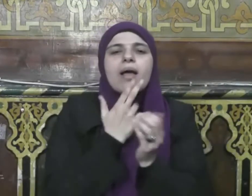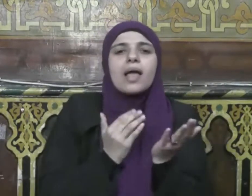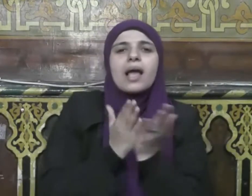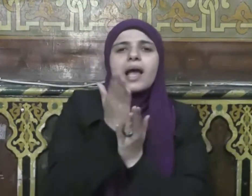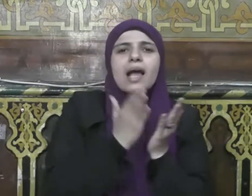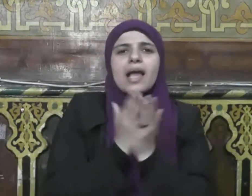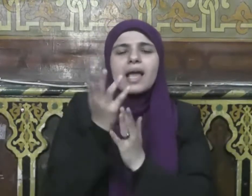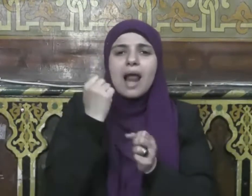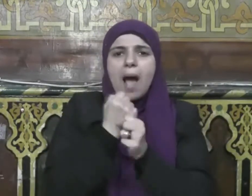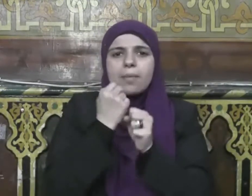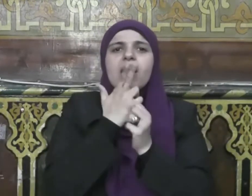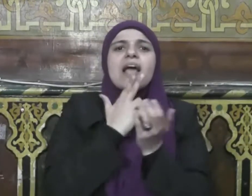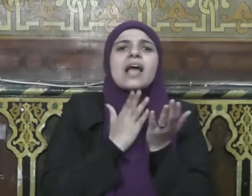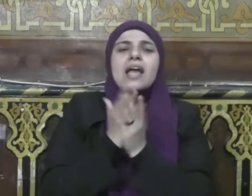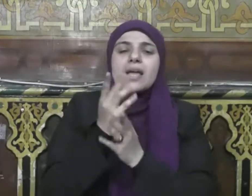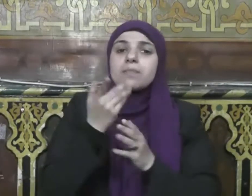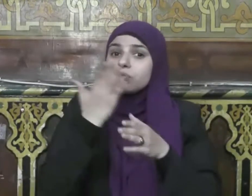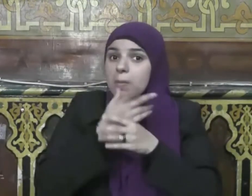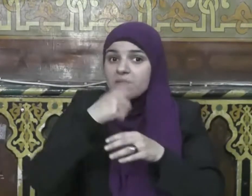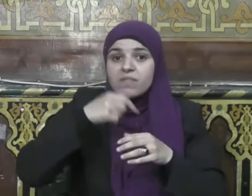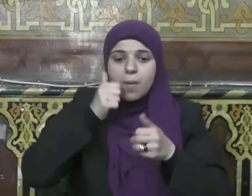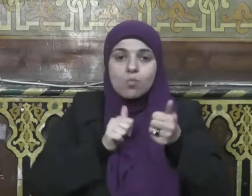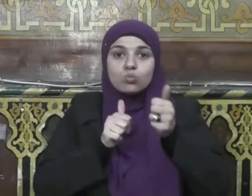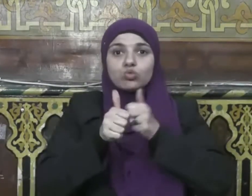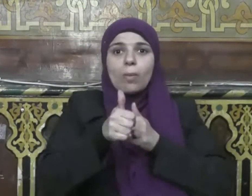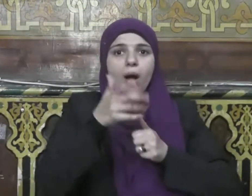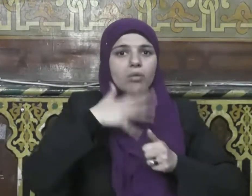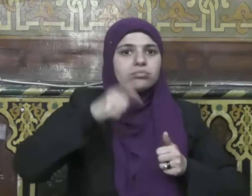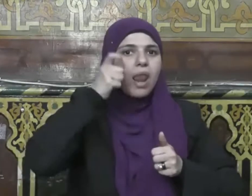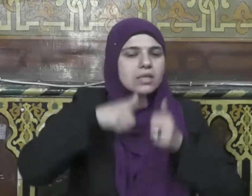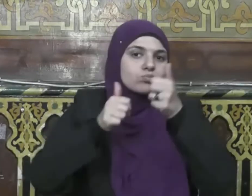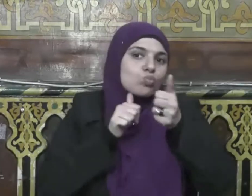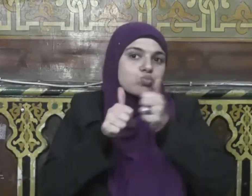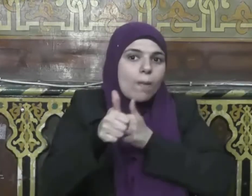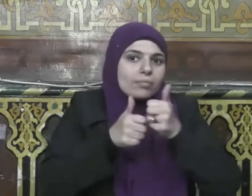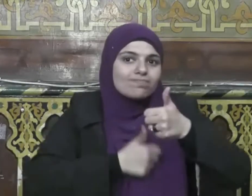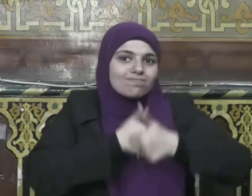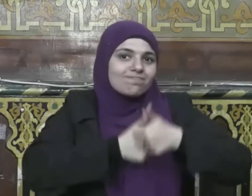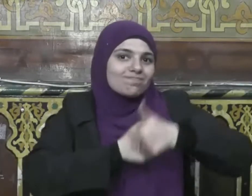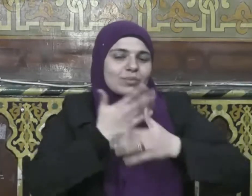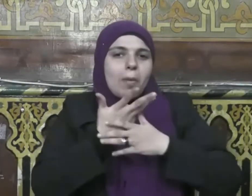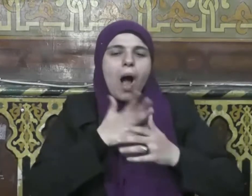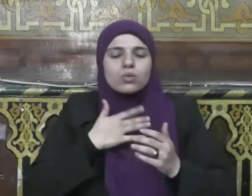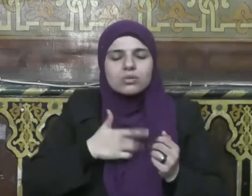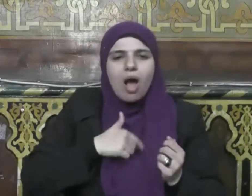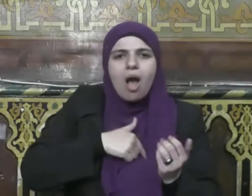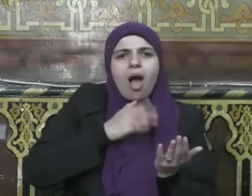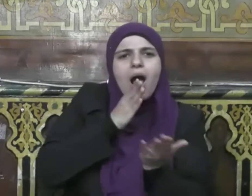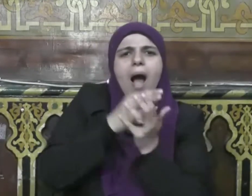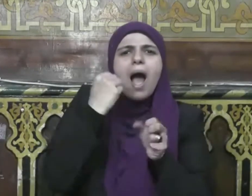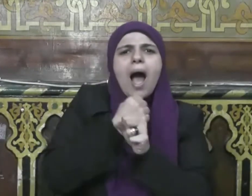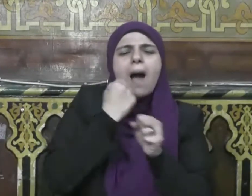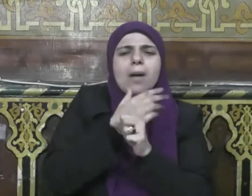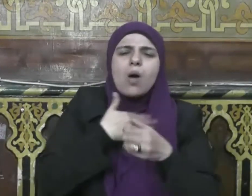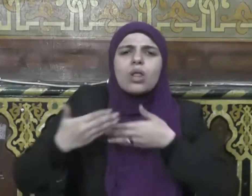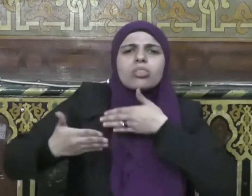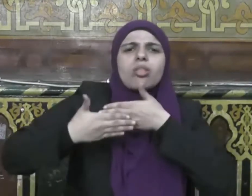بخالص الأعمال تقربا إلى الله عز وجل ولقد كان هذا حال النبي